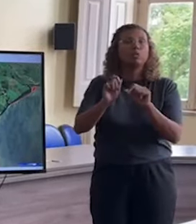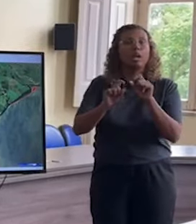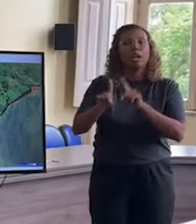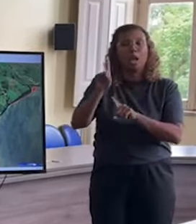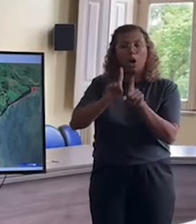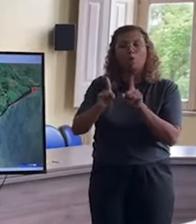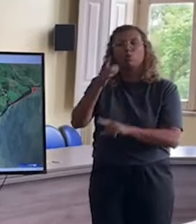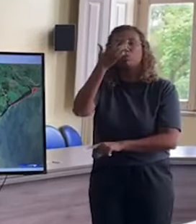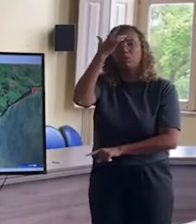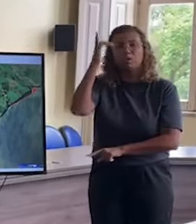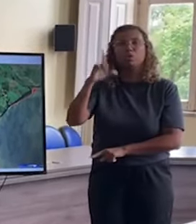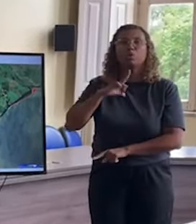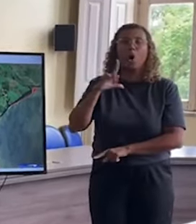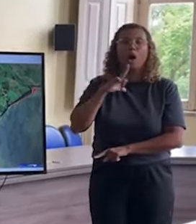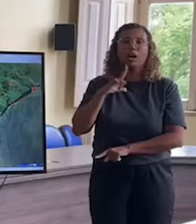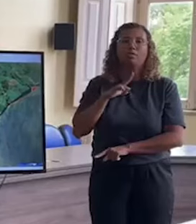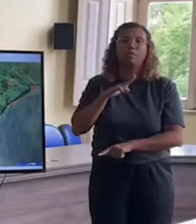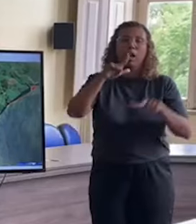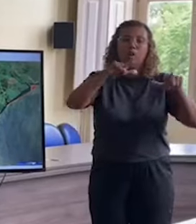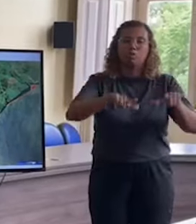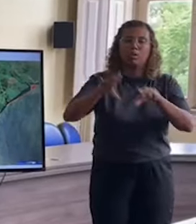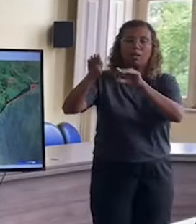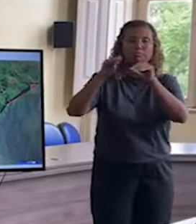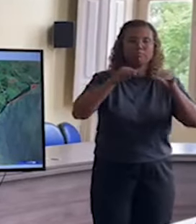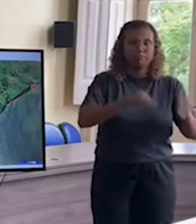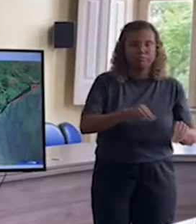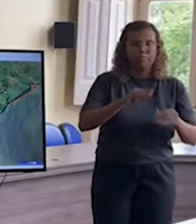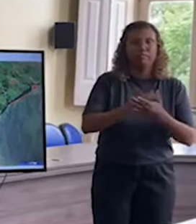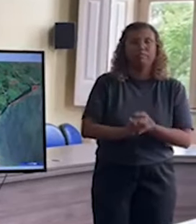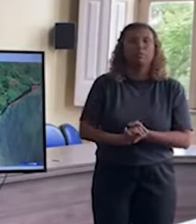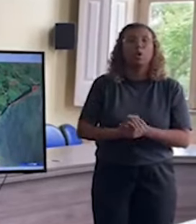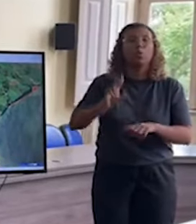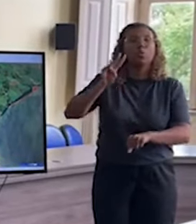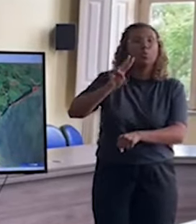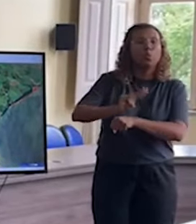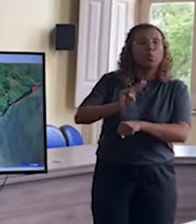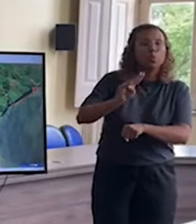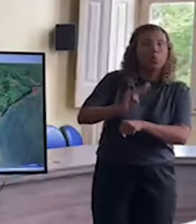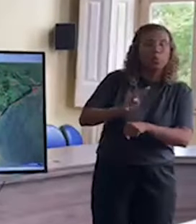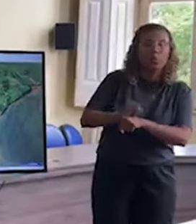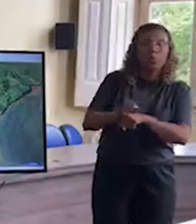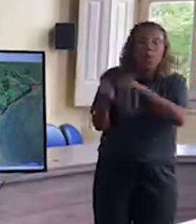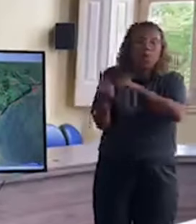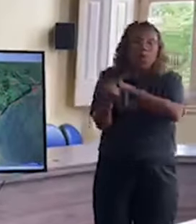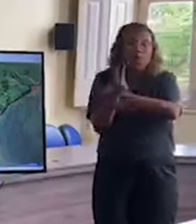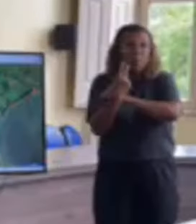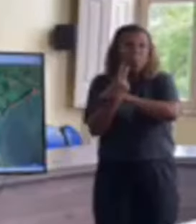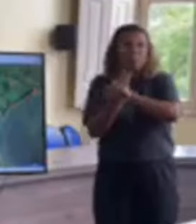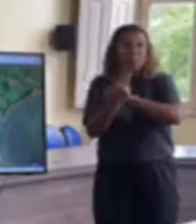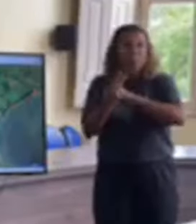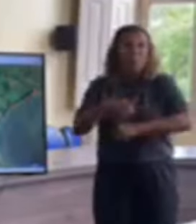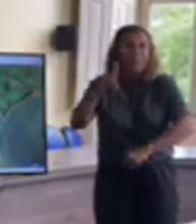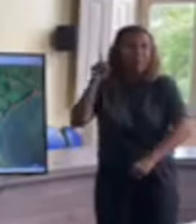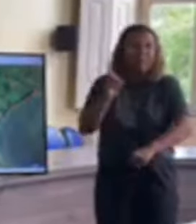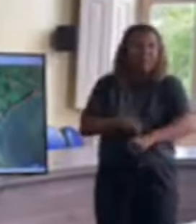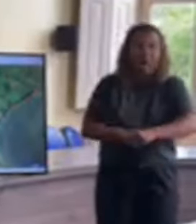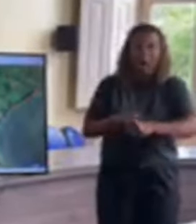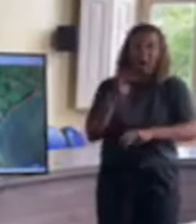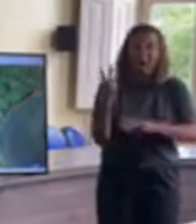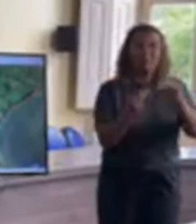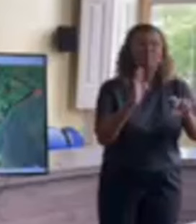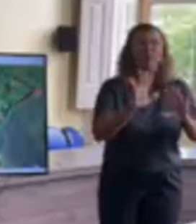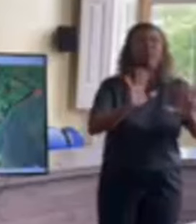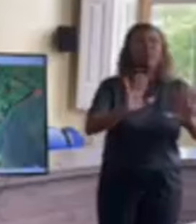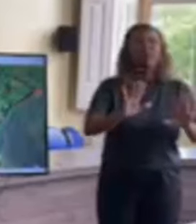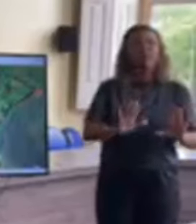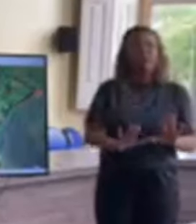tem para onde ir. Não deixem de se prevenir, não deixem de se proteger, não deixem para a última hora, como a gente